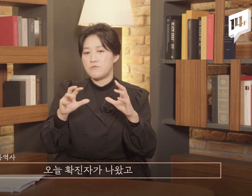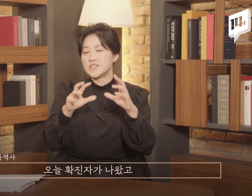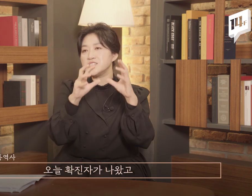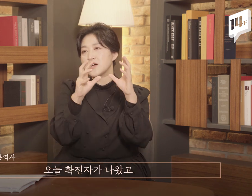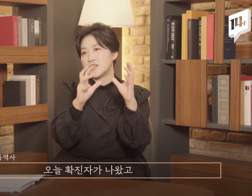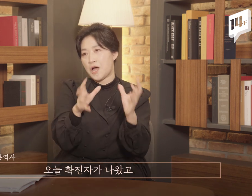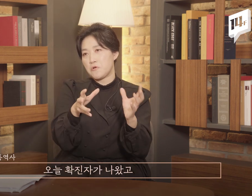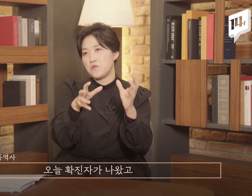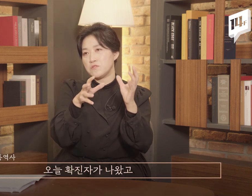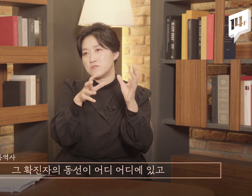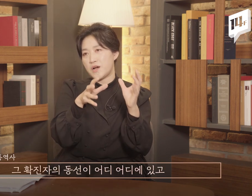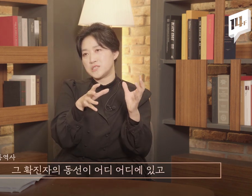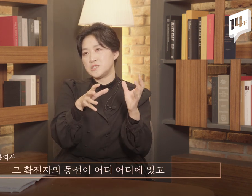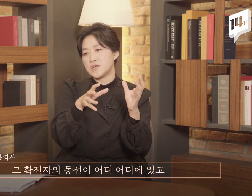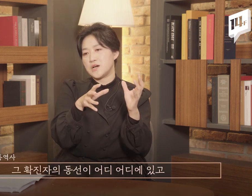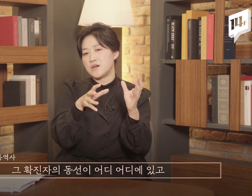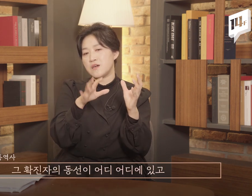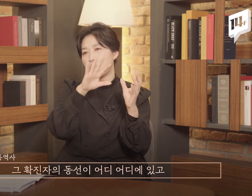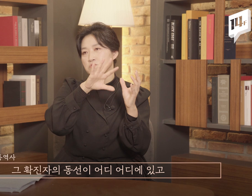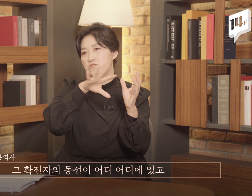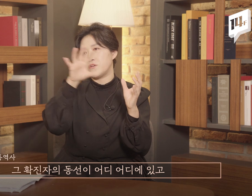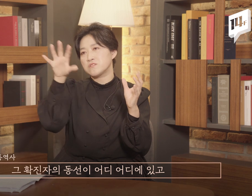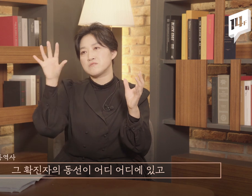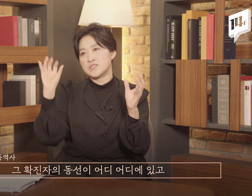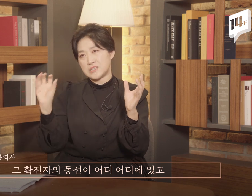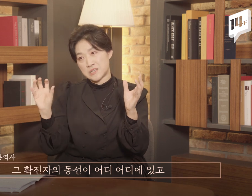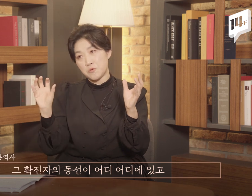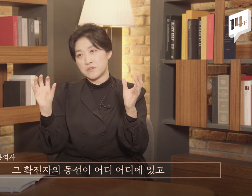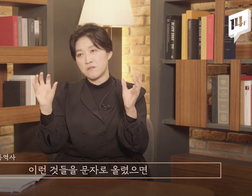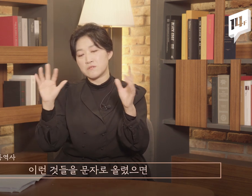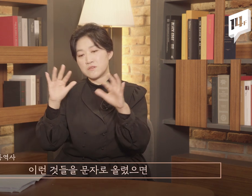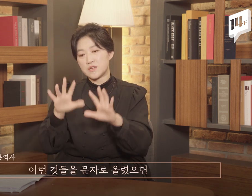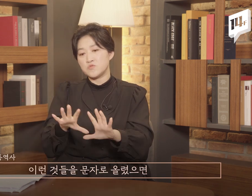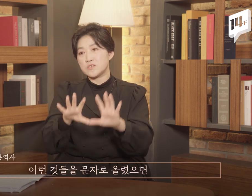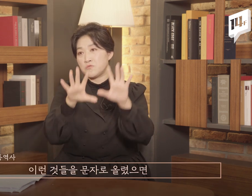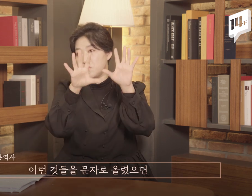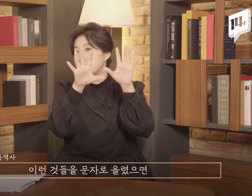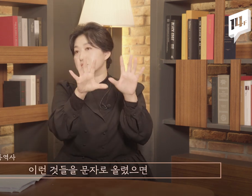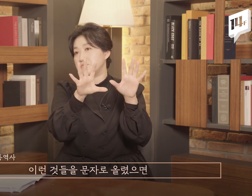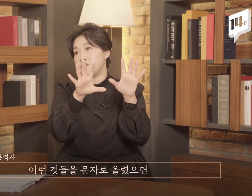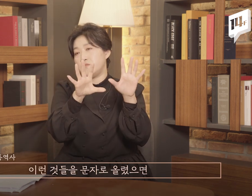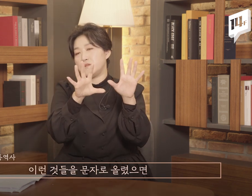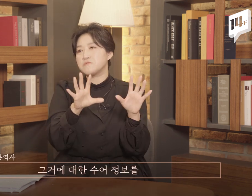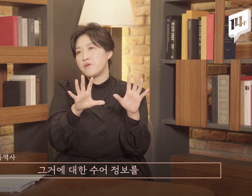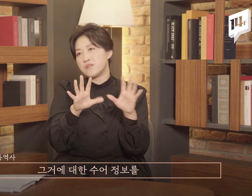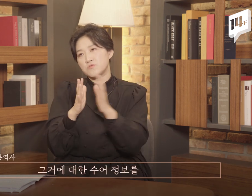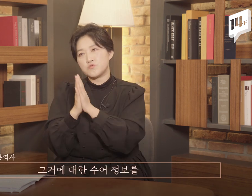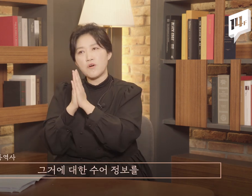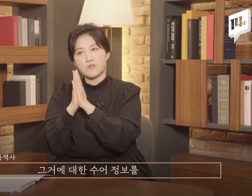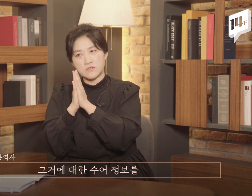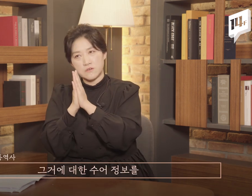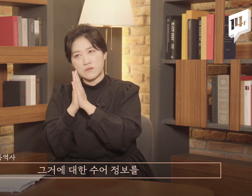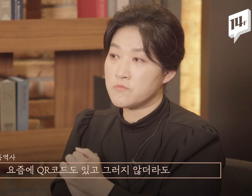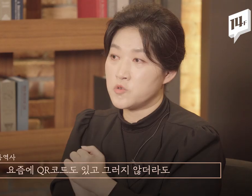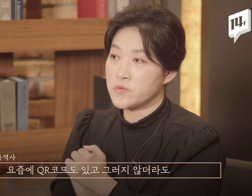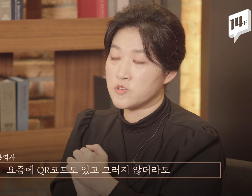확진자가 나왔고 그 확진자의 동선이 어디 어디 있고 이런 것들을 이렇게 문자로 올렸으면 그거에 대한 수어를 요즘에